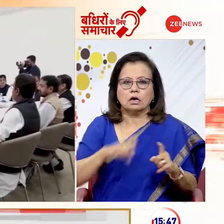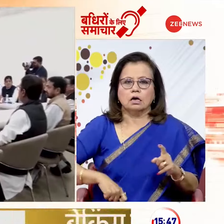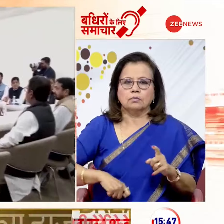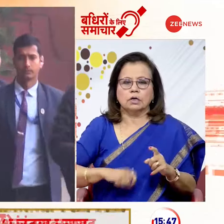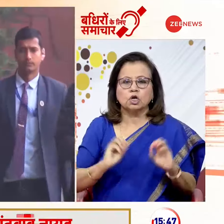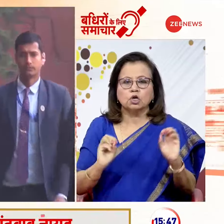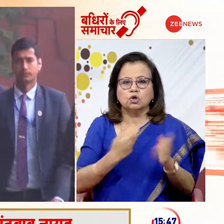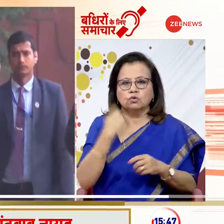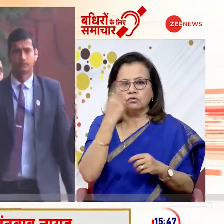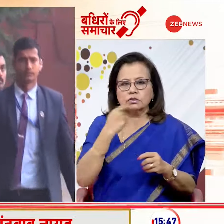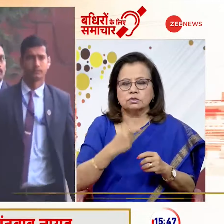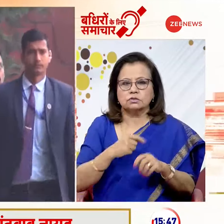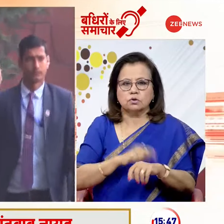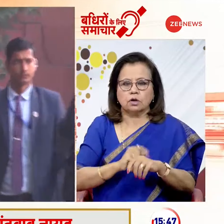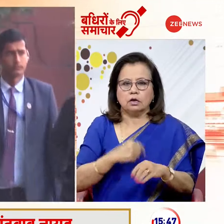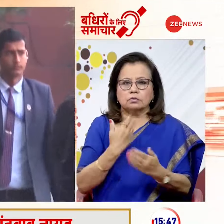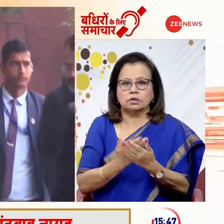नए चेहरों को मौका दिया जा सकता है